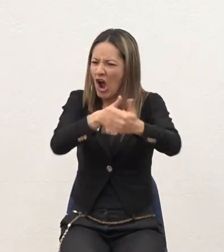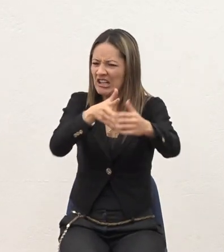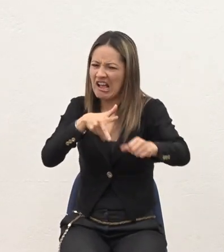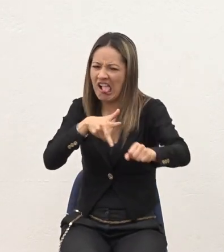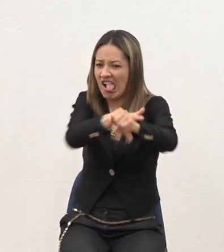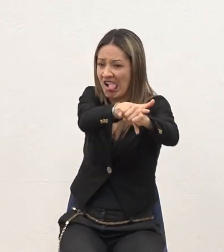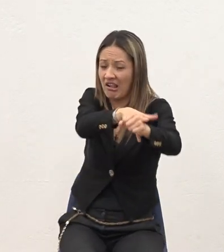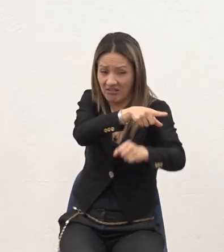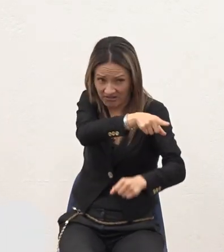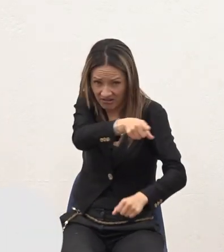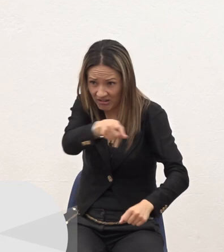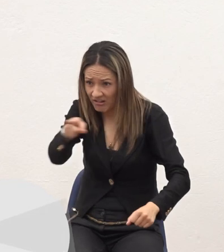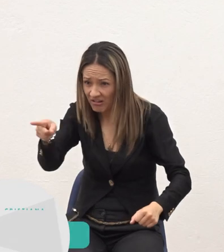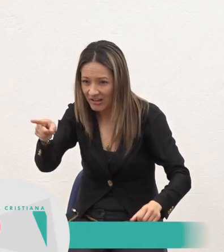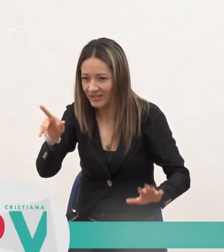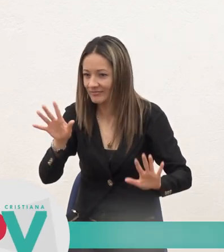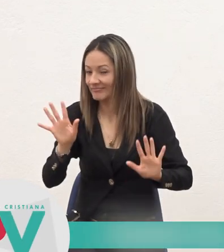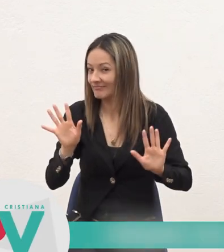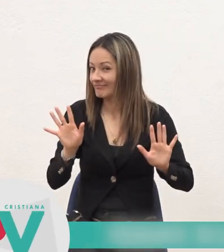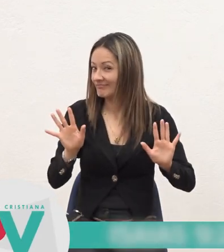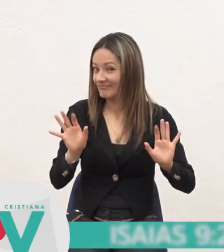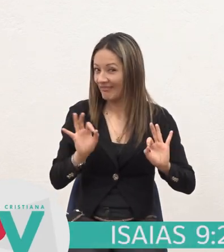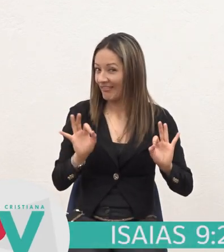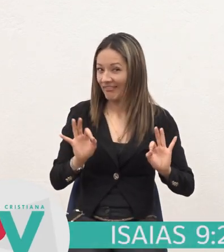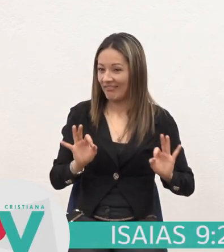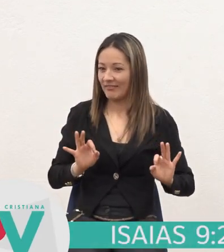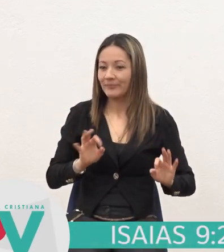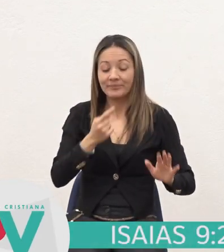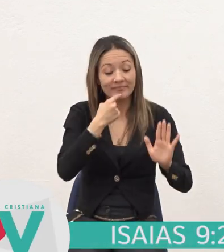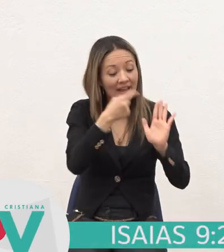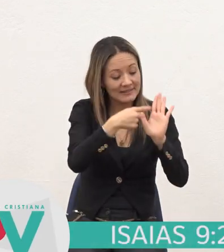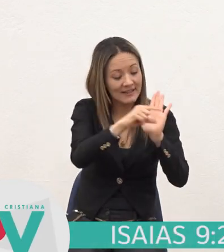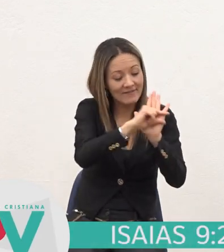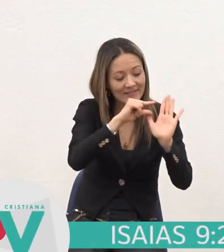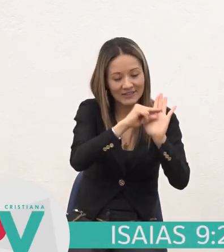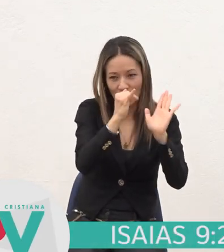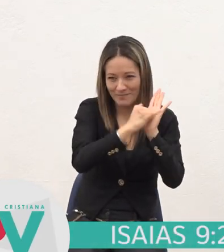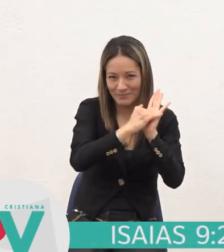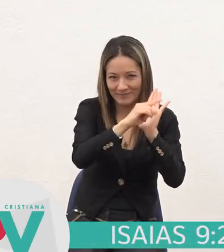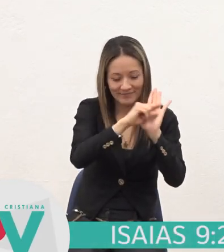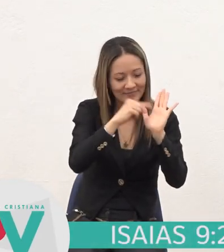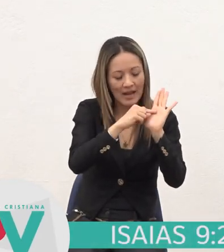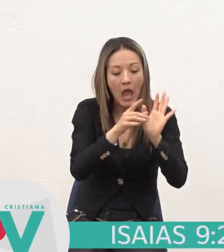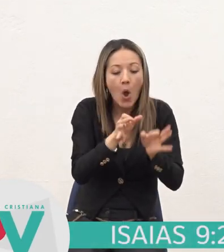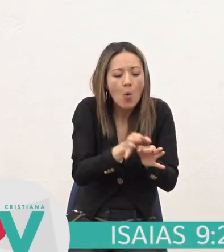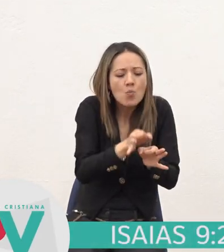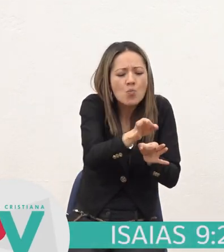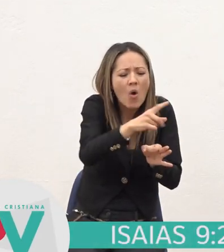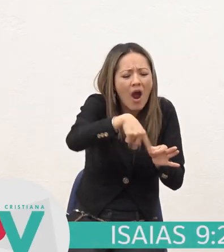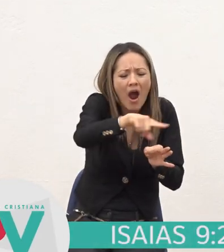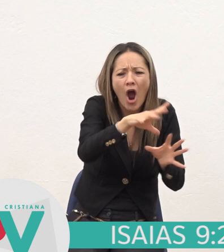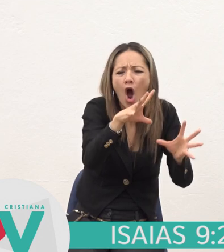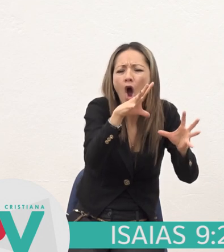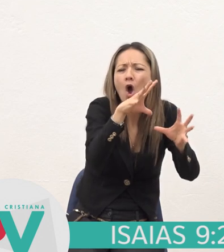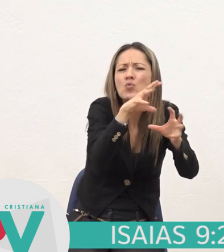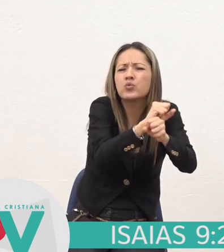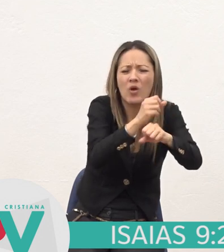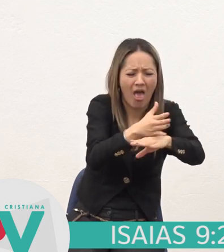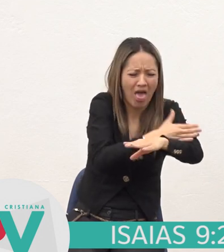Ahí lo estaba diciendo En el En el versículo Dos de ese mismo El pueblo El andaba En tinieblas Vio gran luz Los que